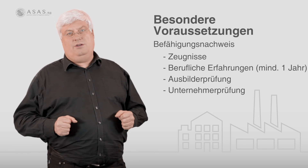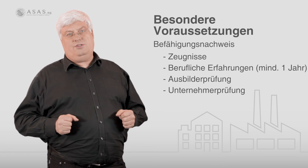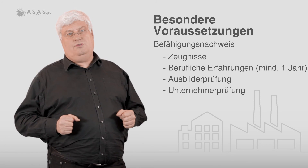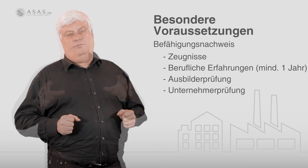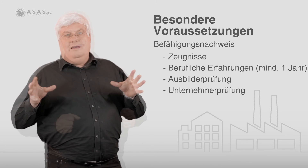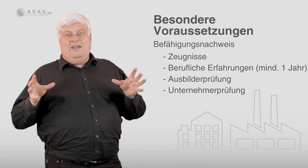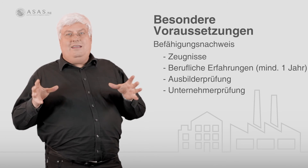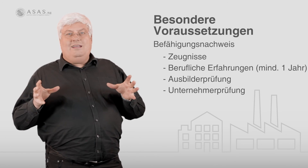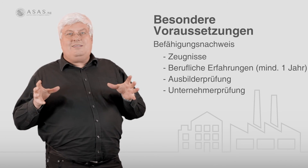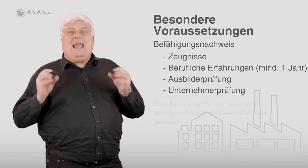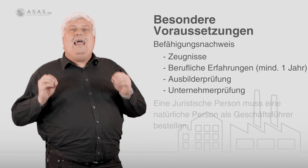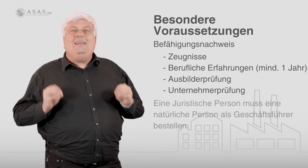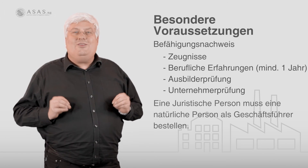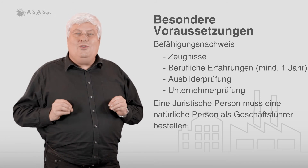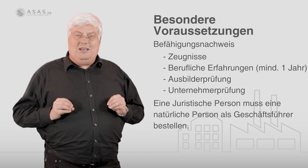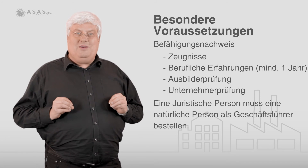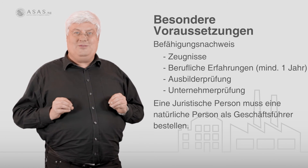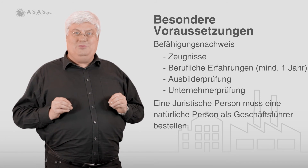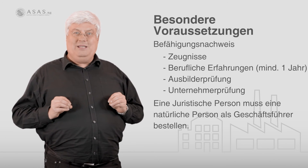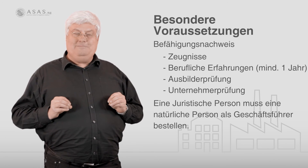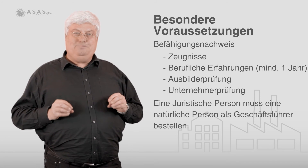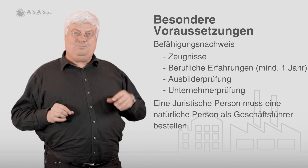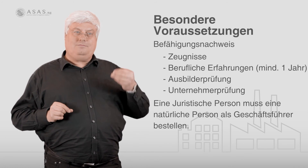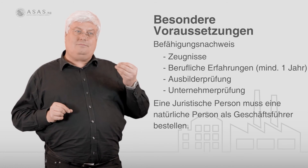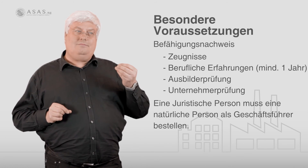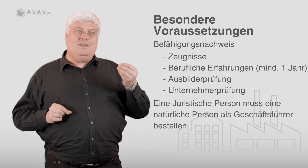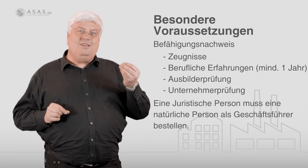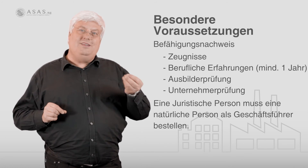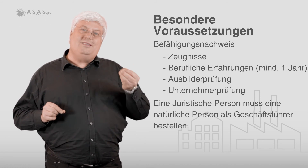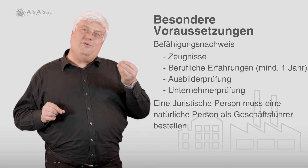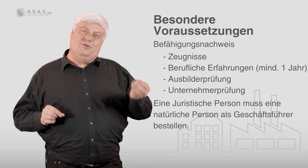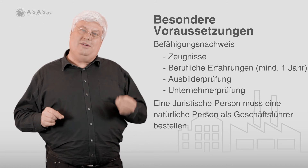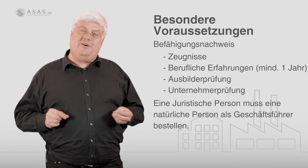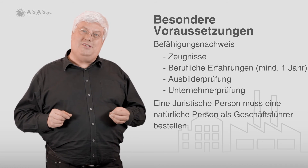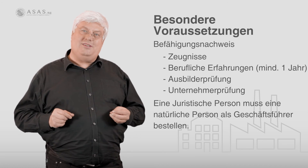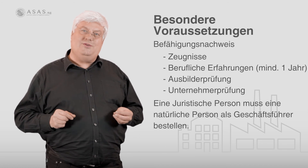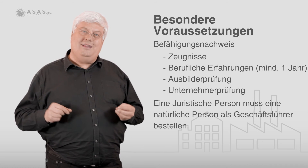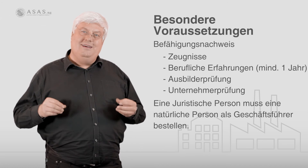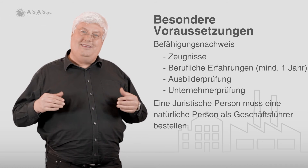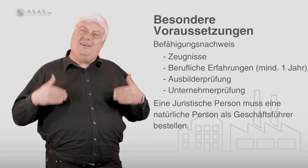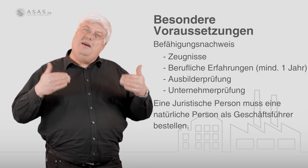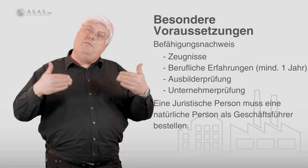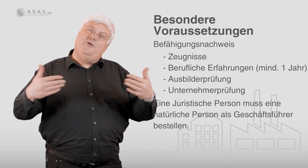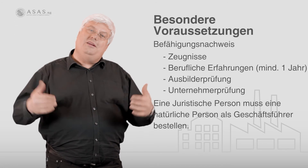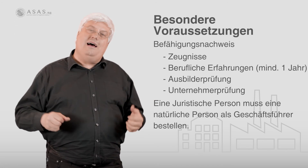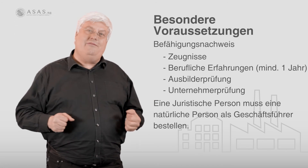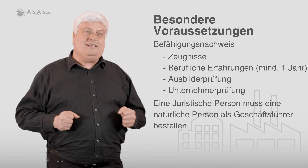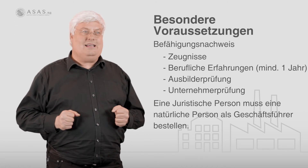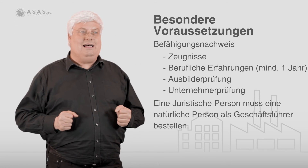auszuüben. Wenn ich jetzt keine natürliche Person bin, die diese besonderen Voraussetzungen der Gewerbebehörde nachweisen kann,